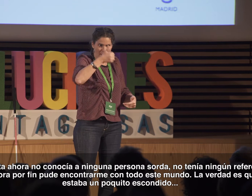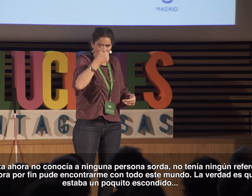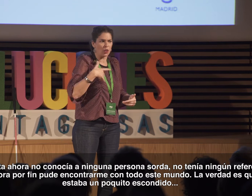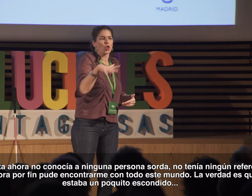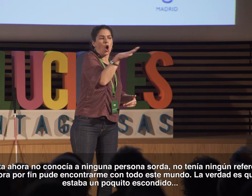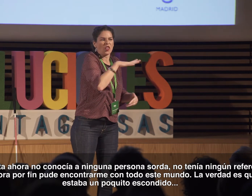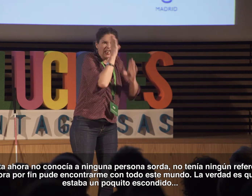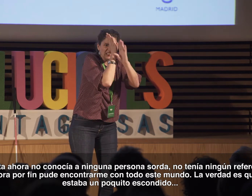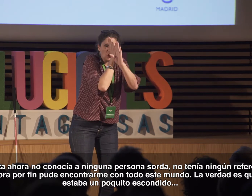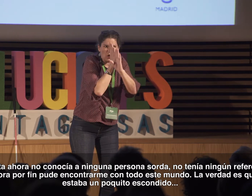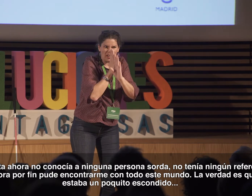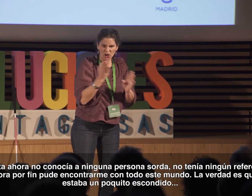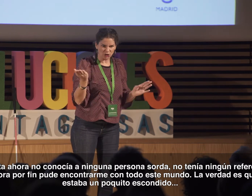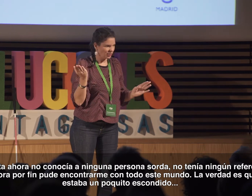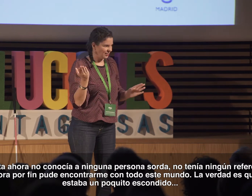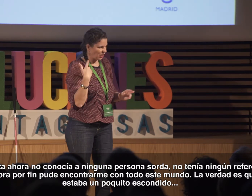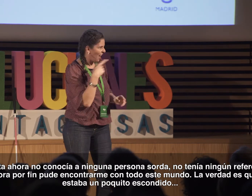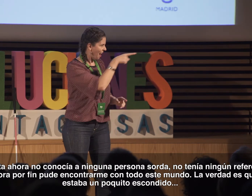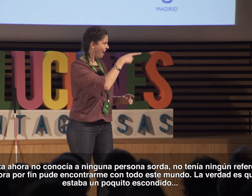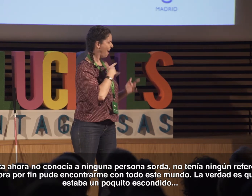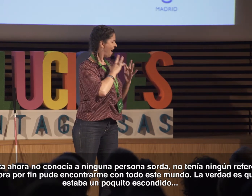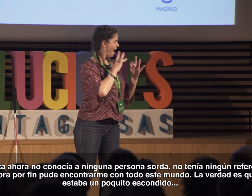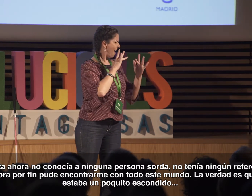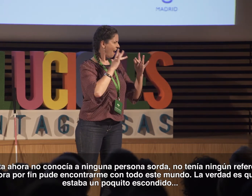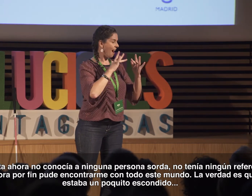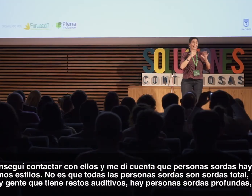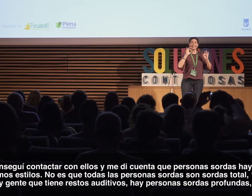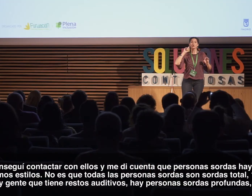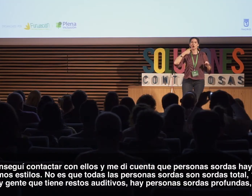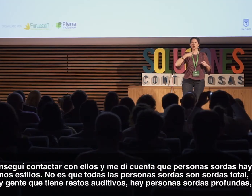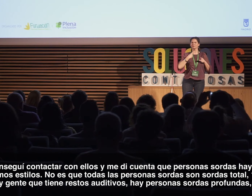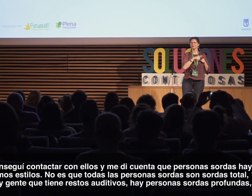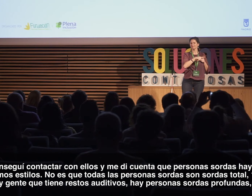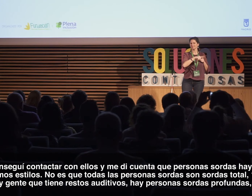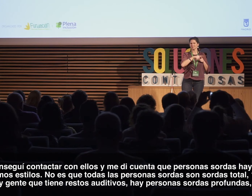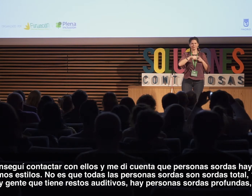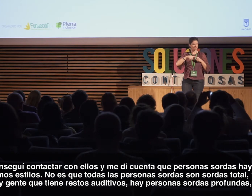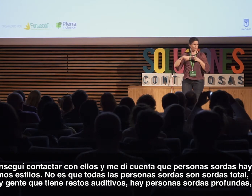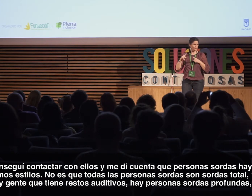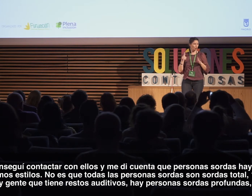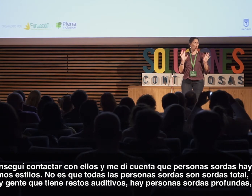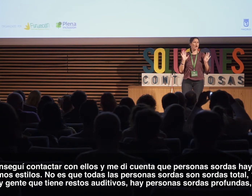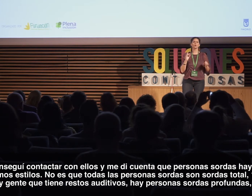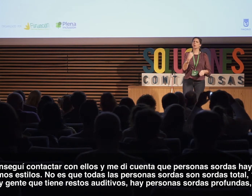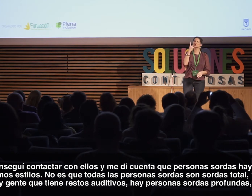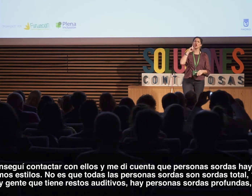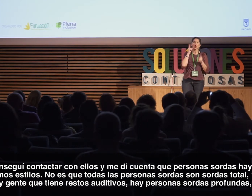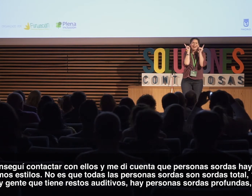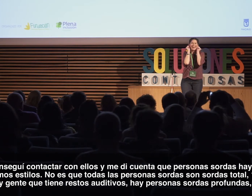pude encontrarme con todo este mundo. La verdad que estaban un poquito escondidos y conseguí contactar con ellos y me di cuenta de que personas sordas hay